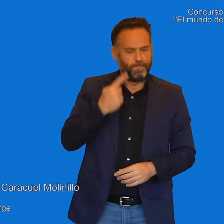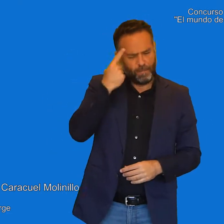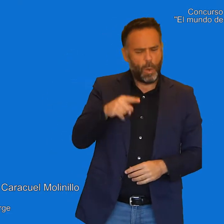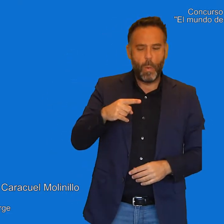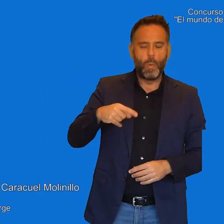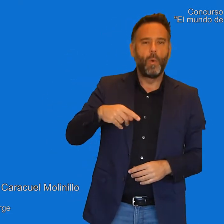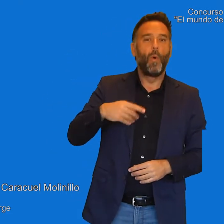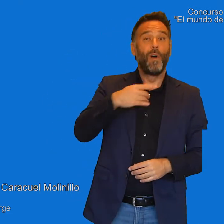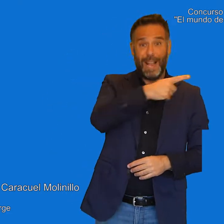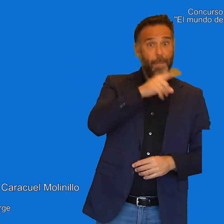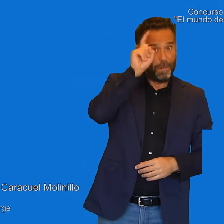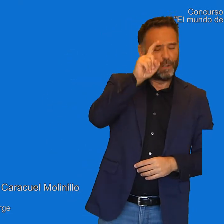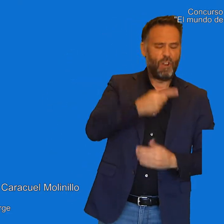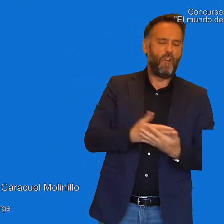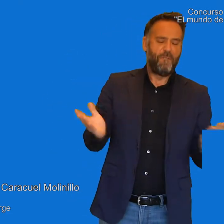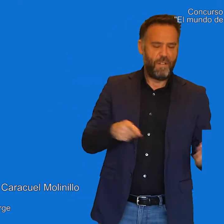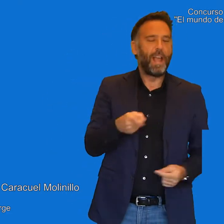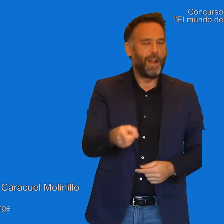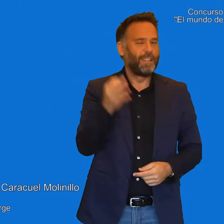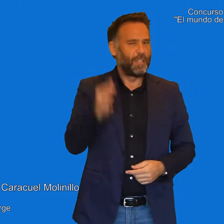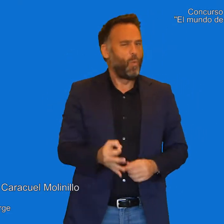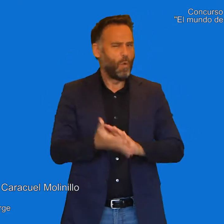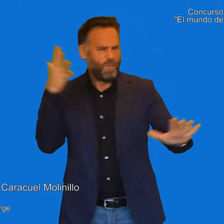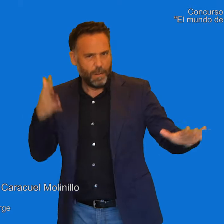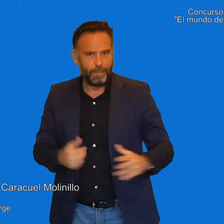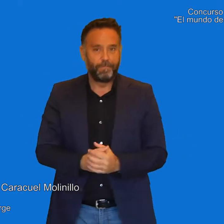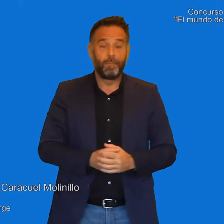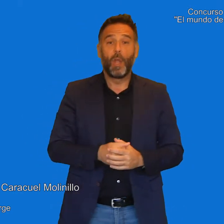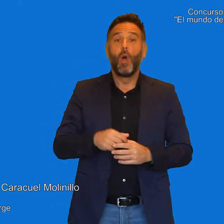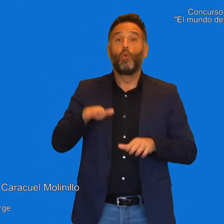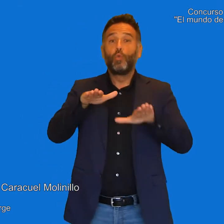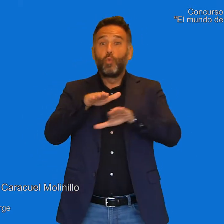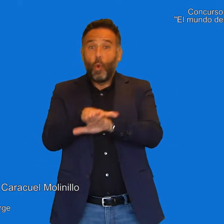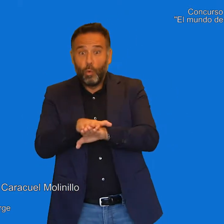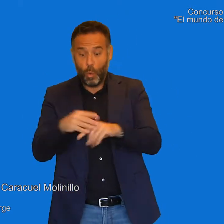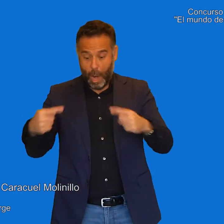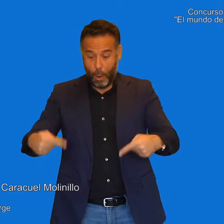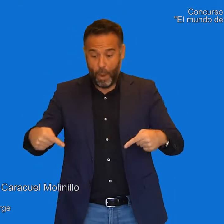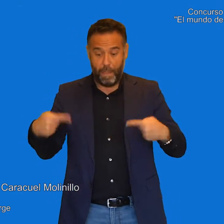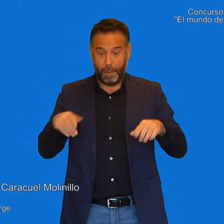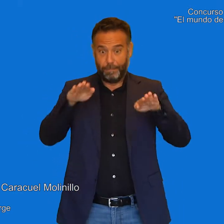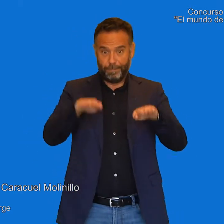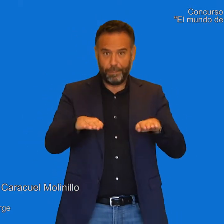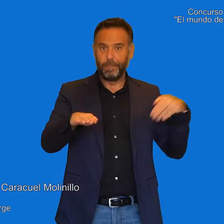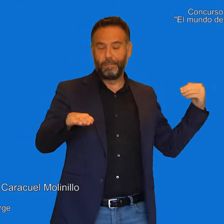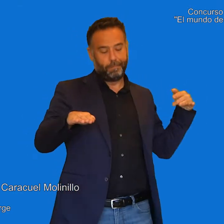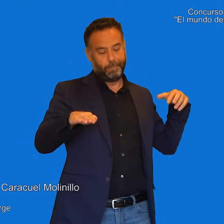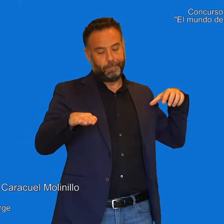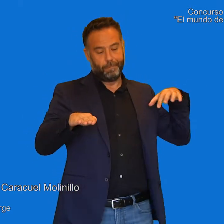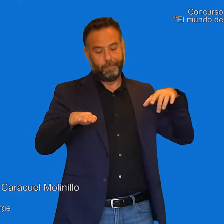Era la única que tenía confianza en él. La tortuga sobre ruedas ya estaba allí cuando llegó la tortuga